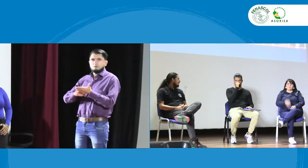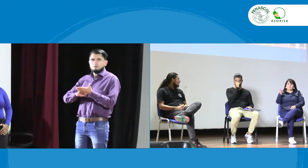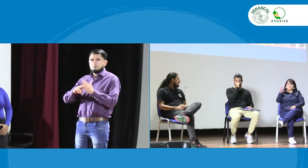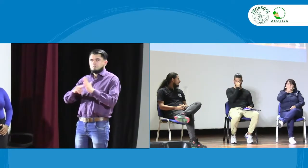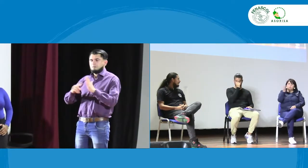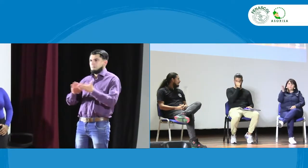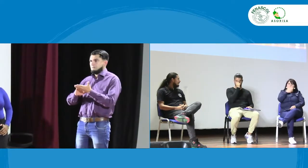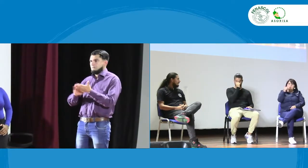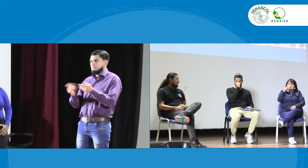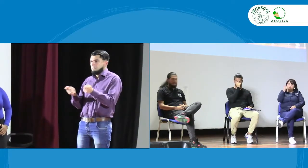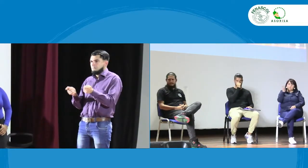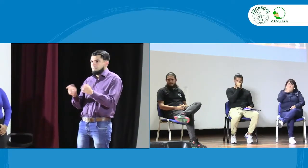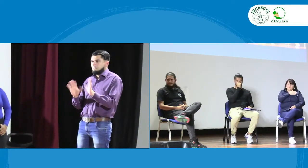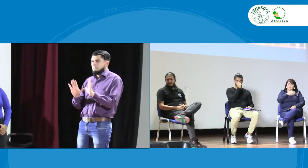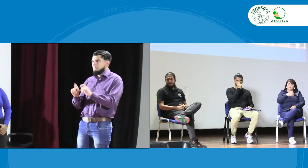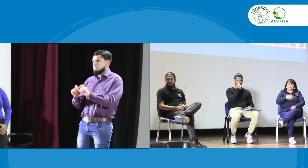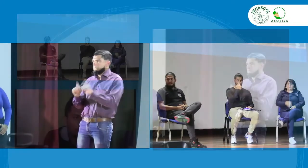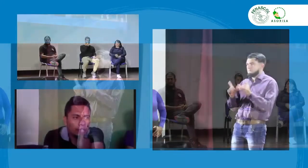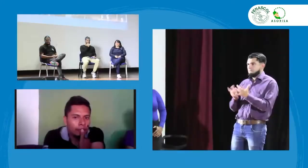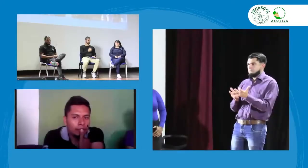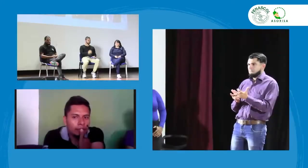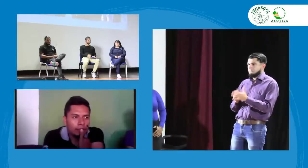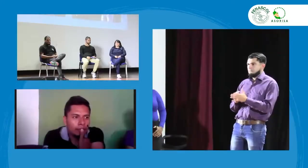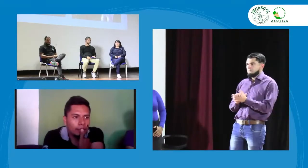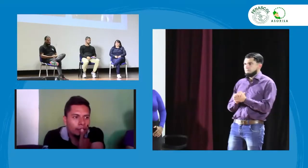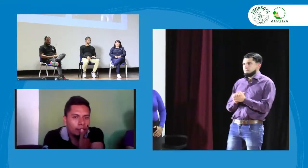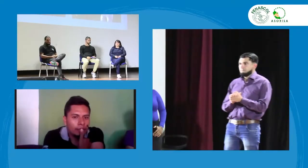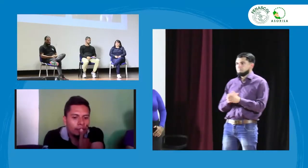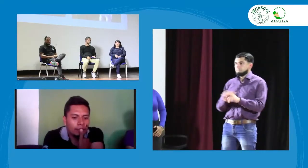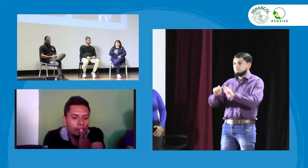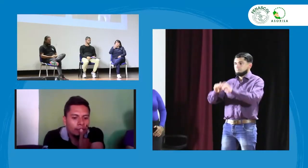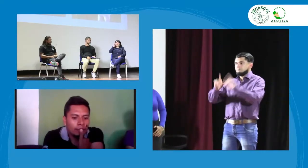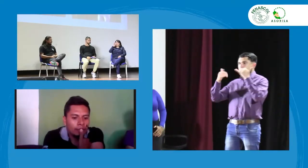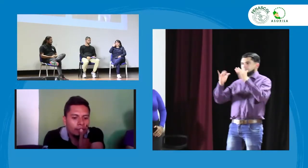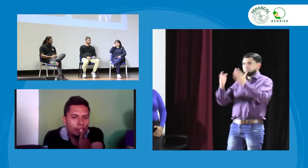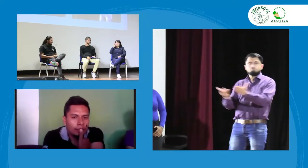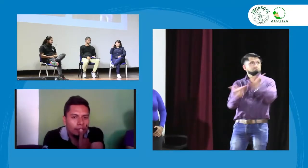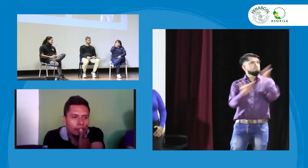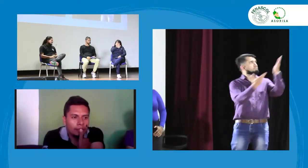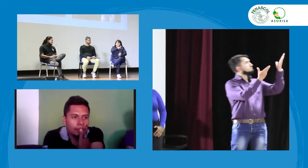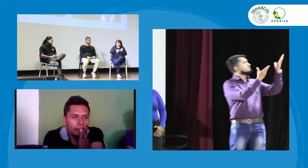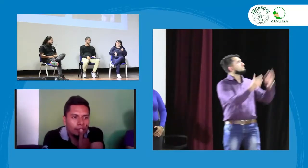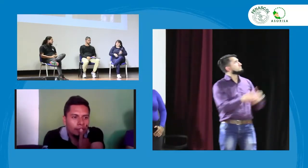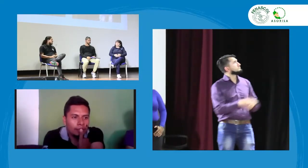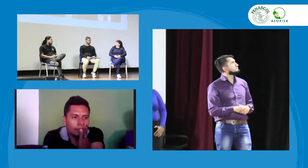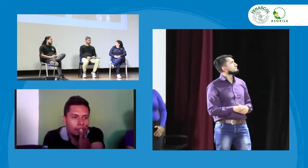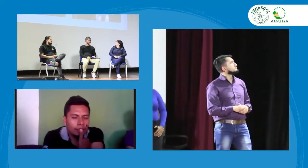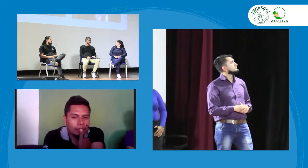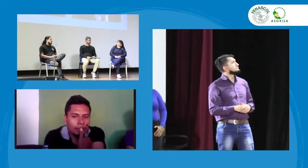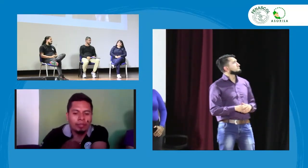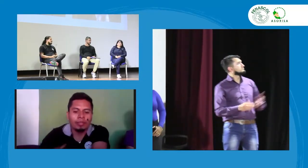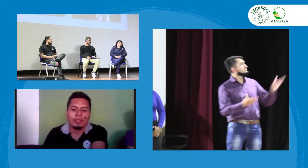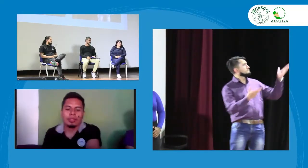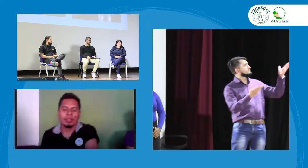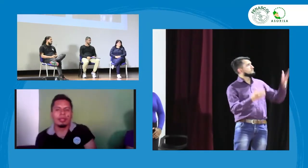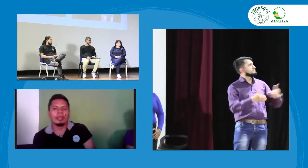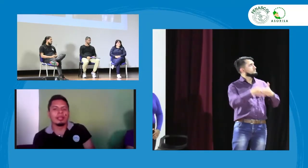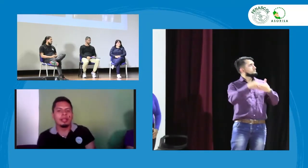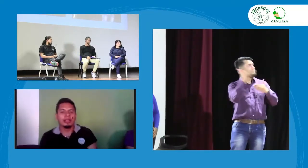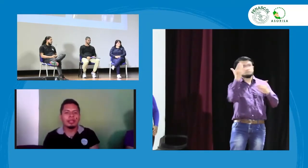Están solucionando acá el tema técnico. Entonces, creo que ya está acá la persona en pantalla